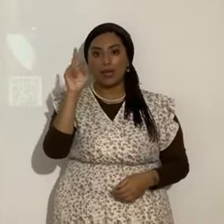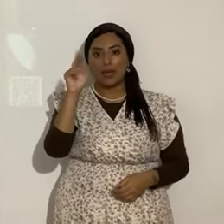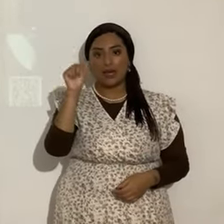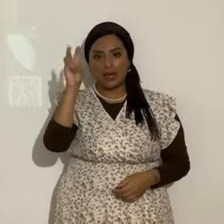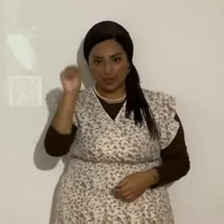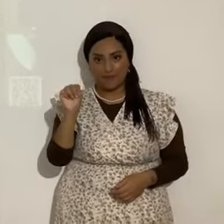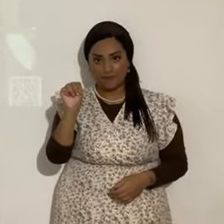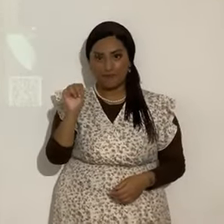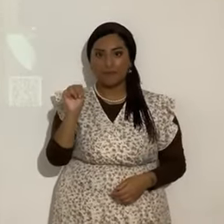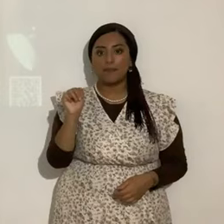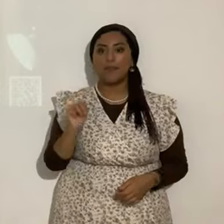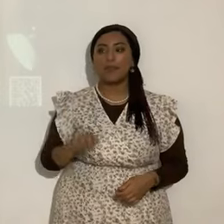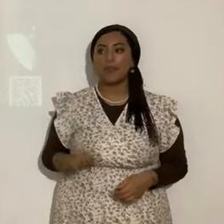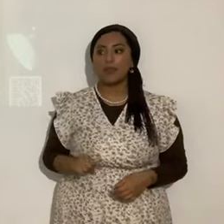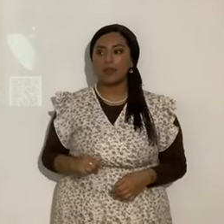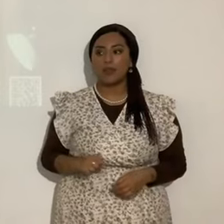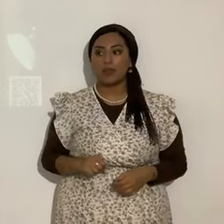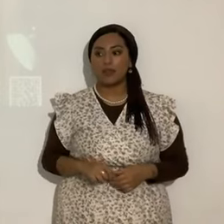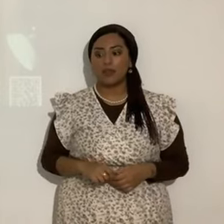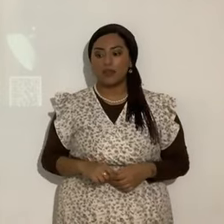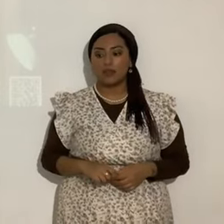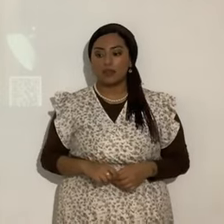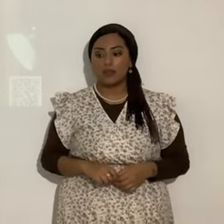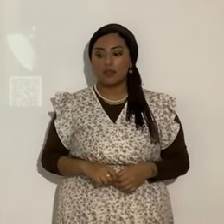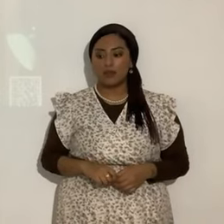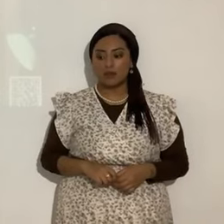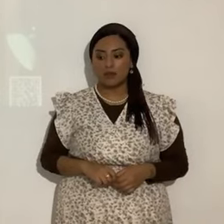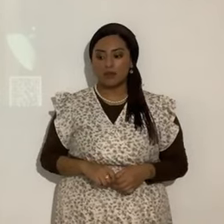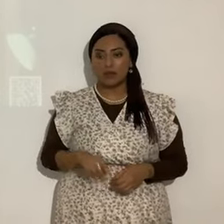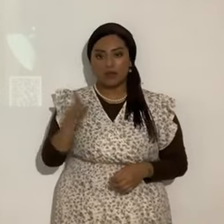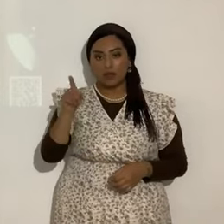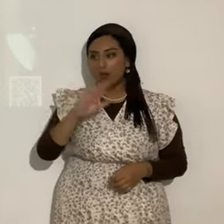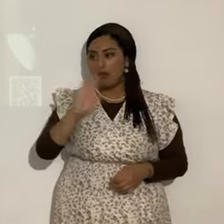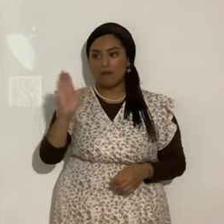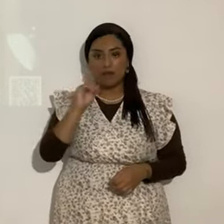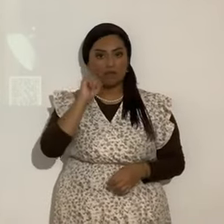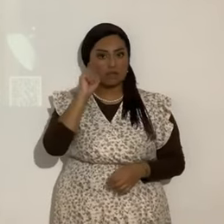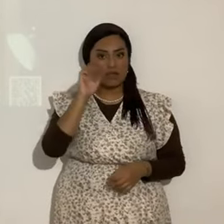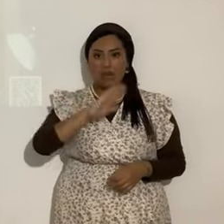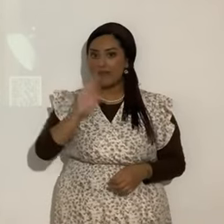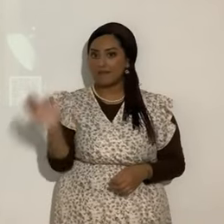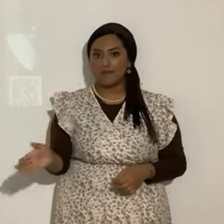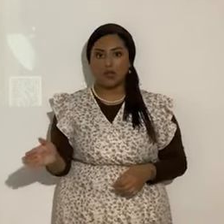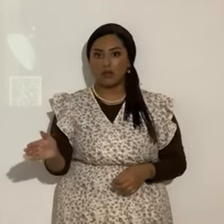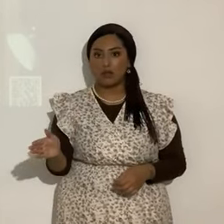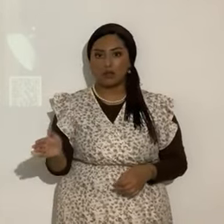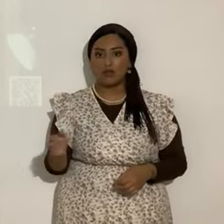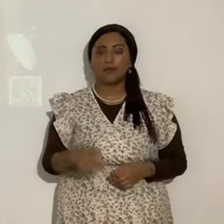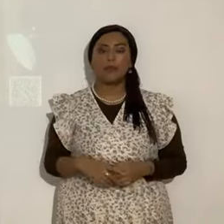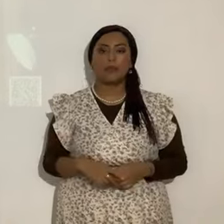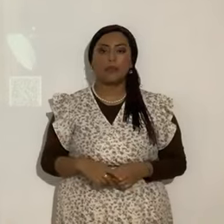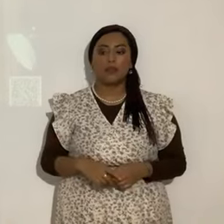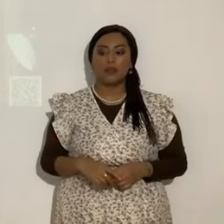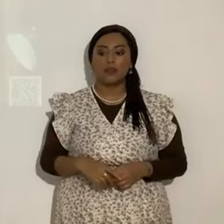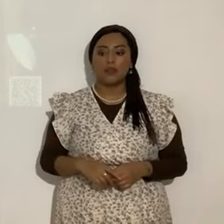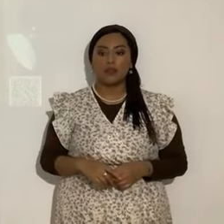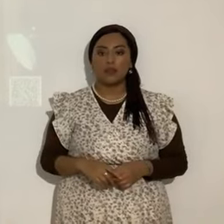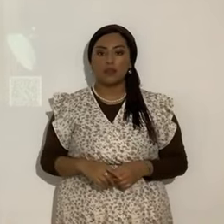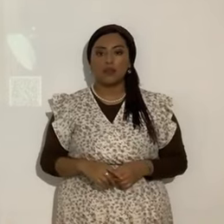Miriam ella no había conocido varón pero bueno ellos fíjense nada más como se